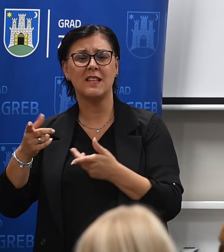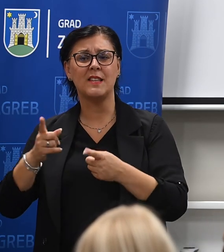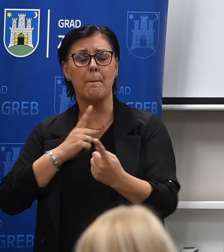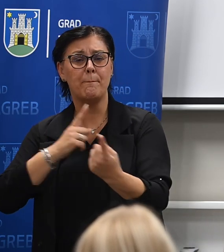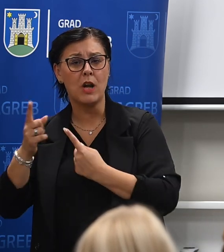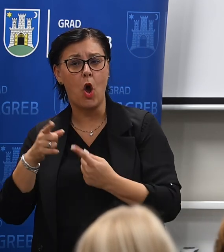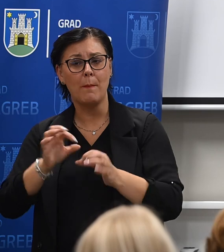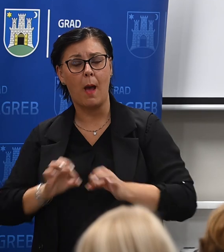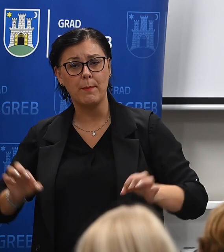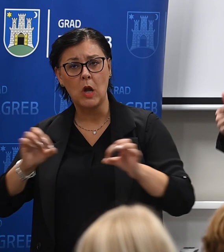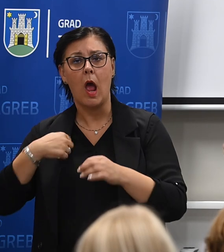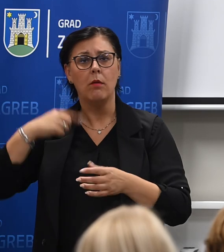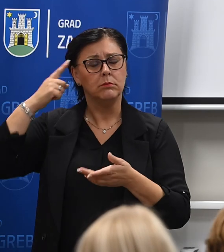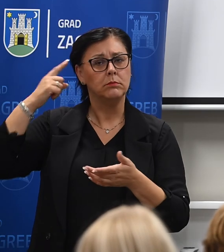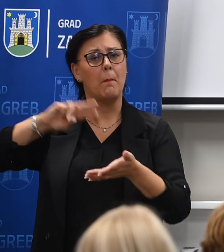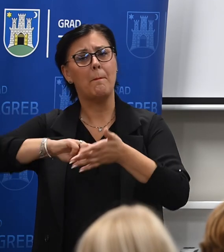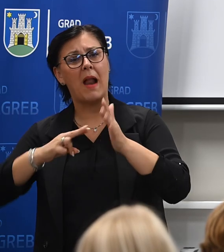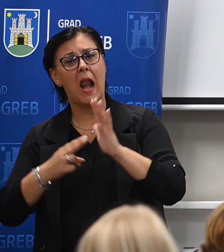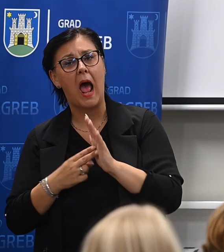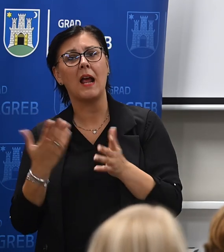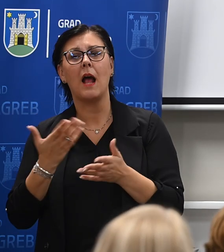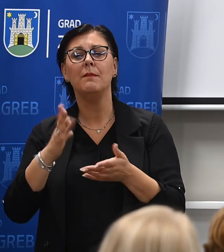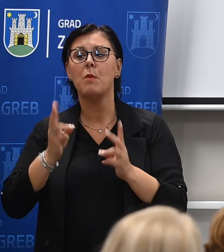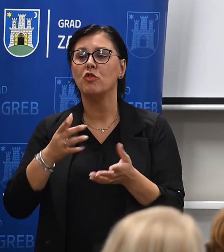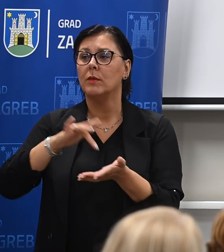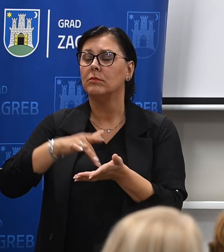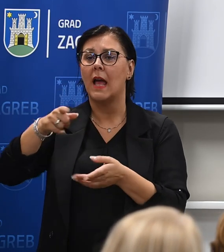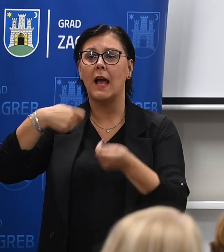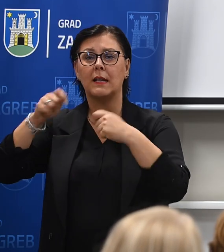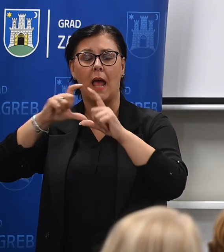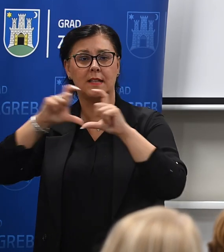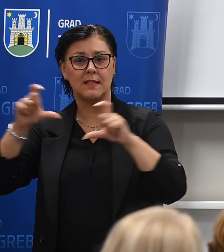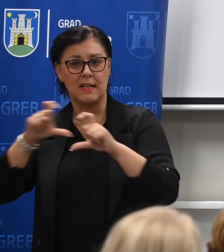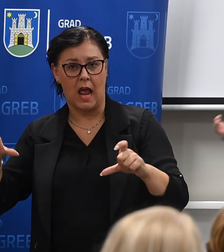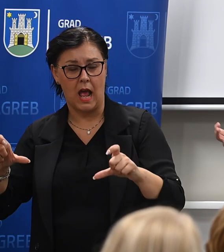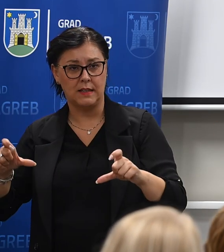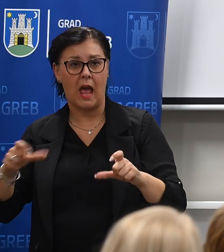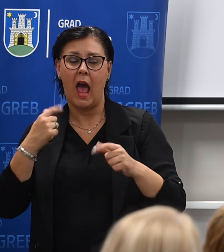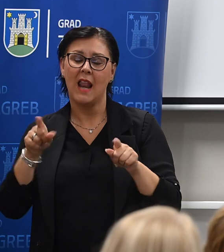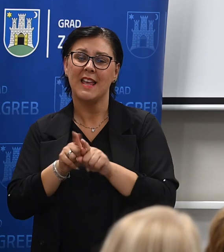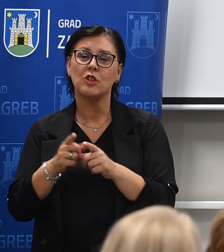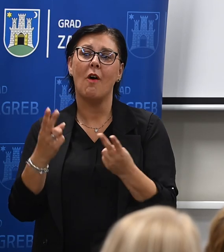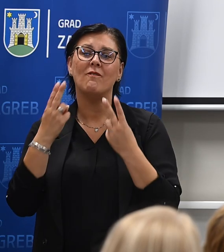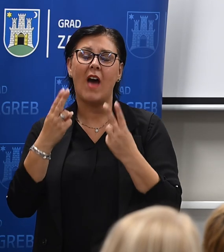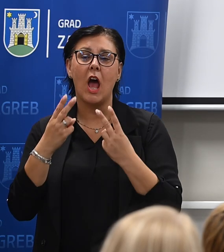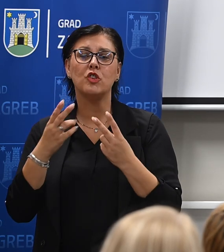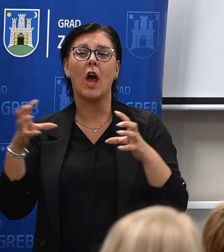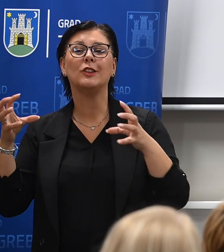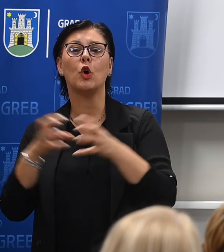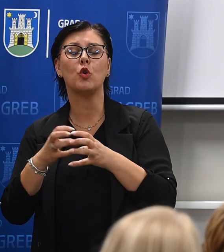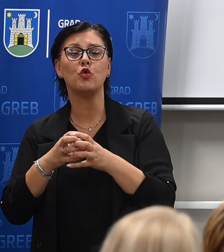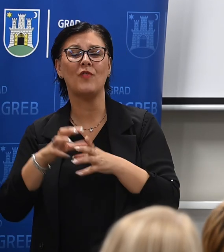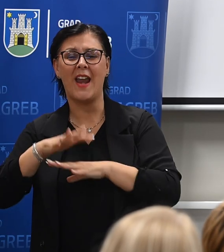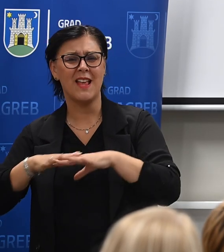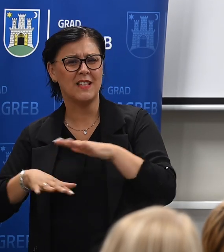kako će ići sljedeća stanog radnja, ali ono što je najbitnije isto tako osim prometna je ta društvena infrastruktura koja de facto zato